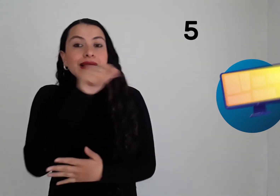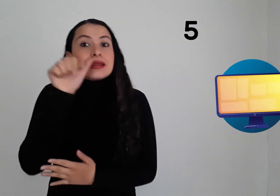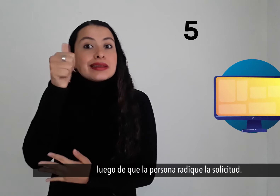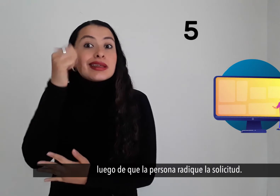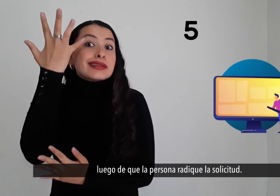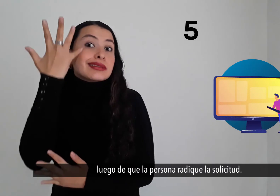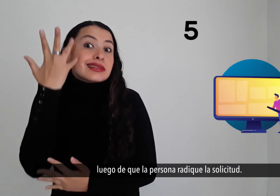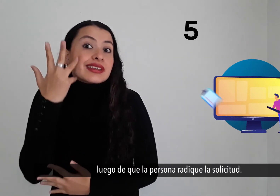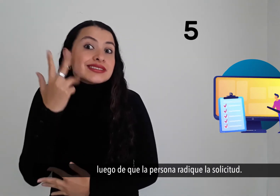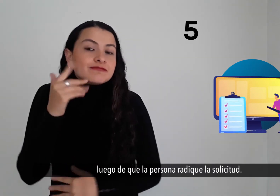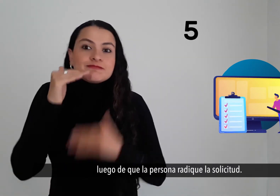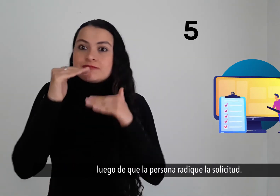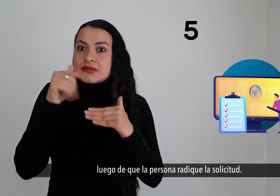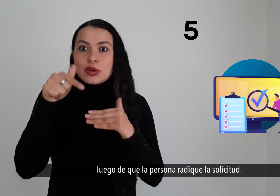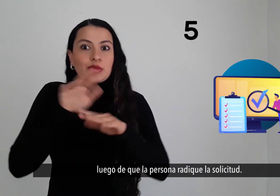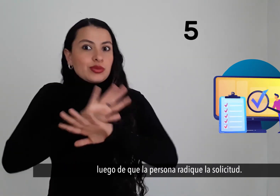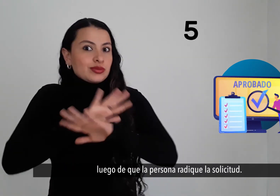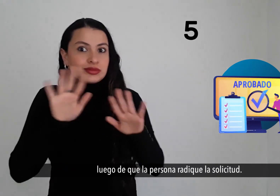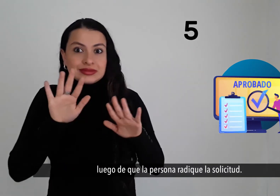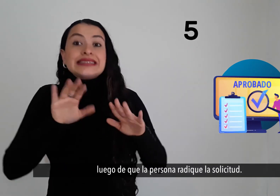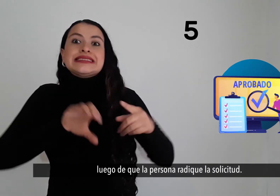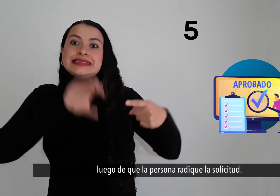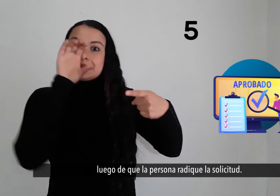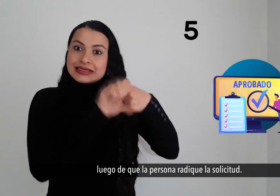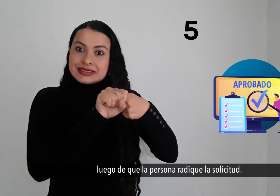Luego de que la persona radique la solicitud